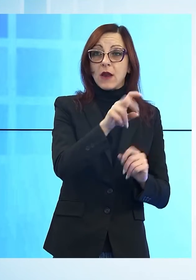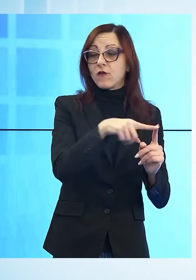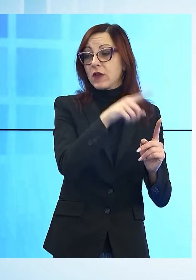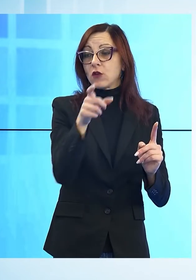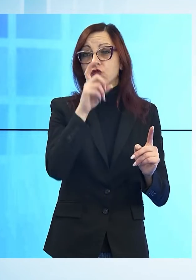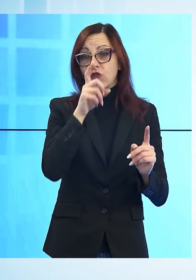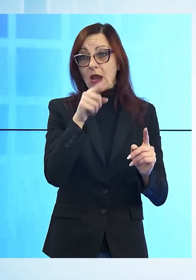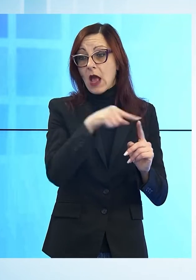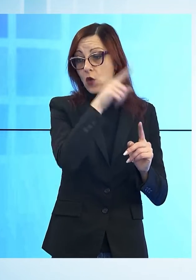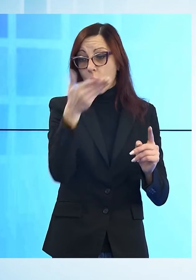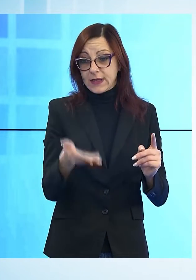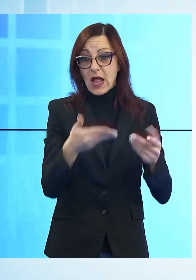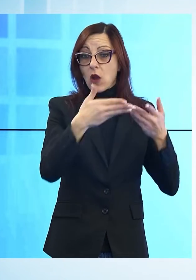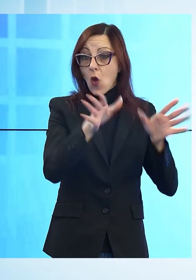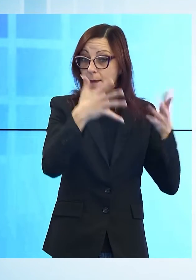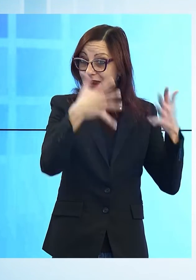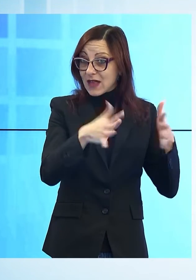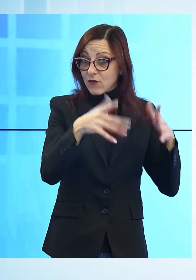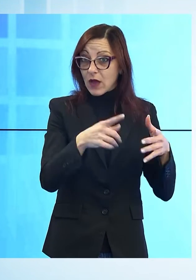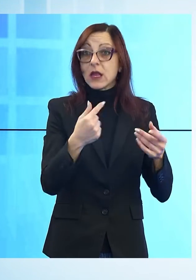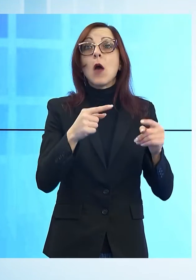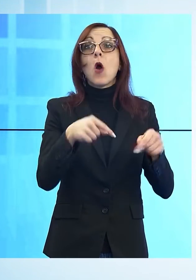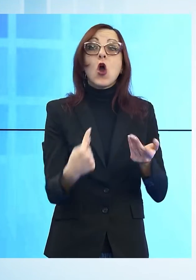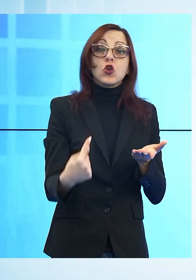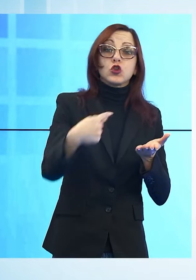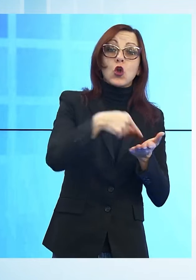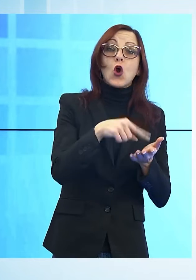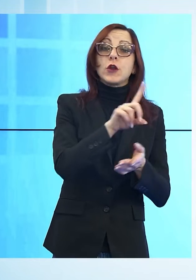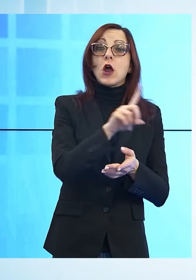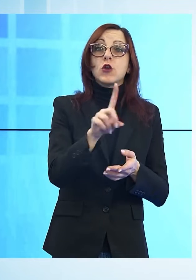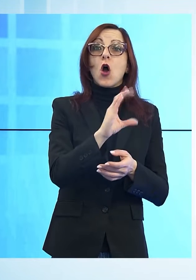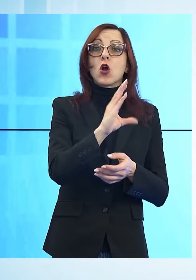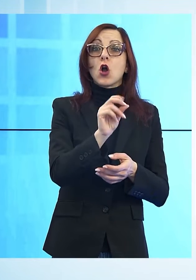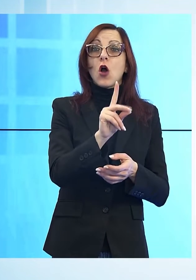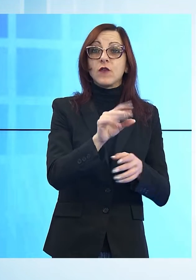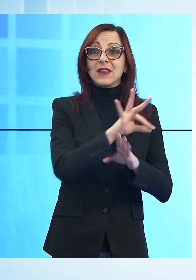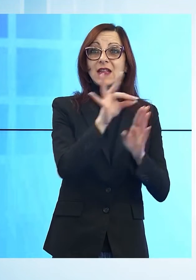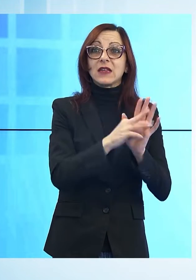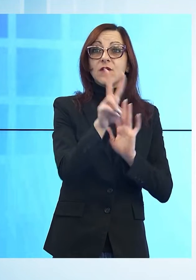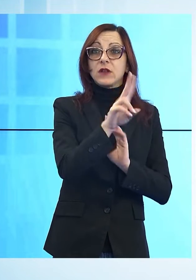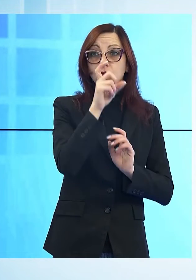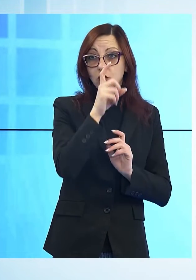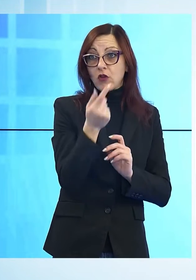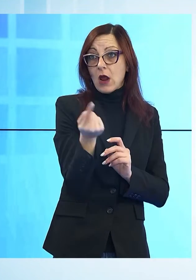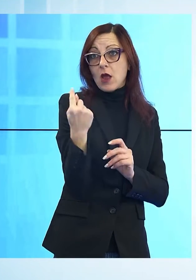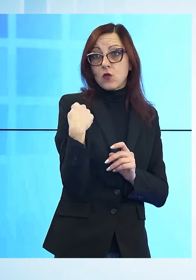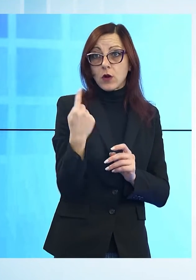gennaio di quest'anno. Il San Francesco era tornato ad essere no Covid esattamente il 22 gennaio scorso.